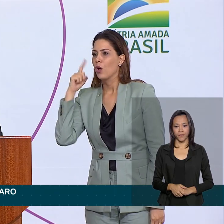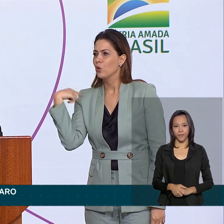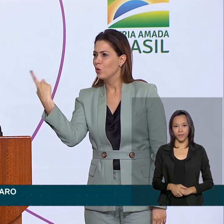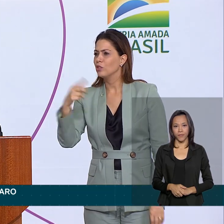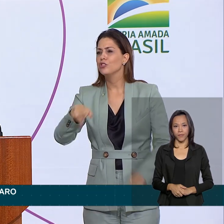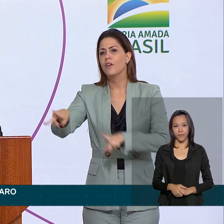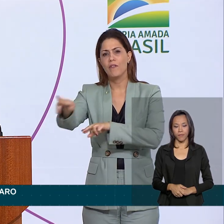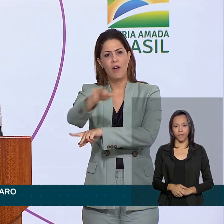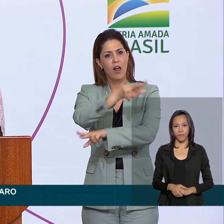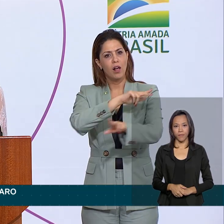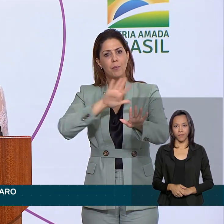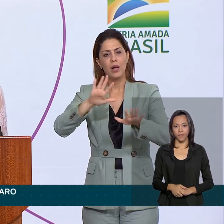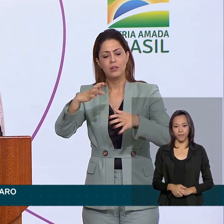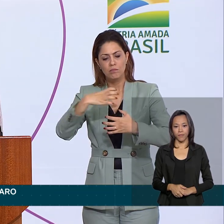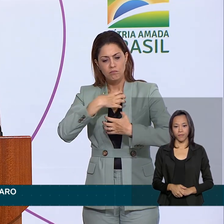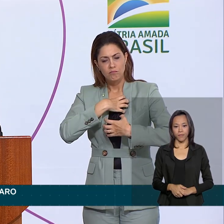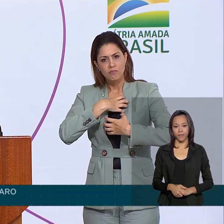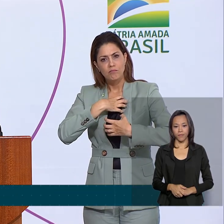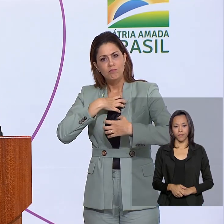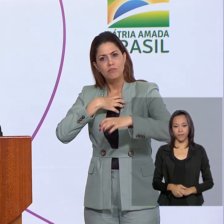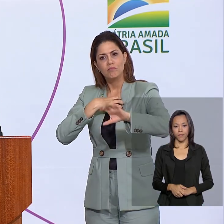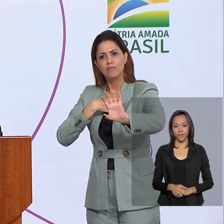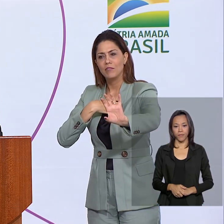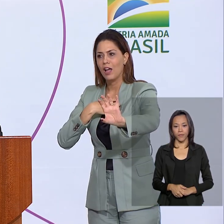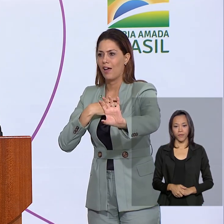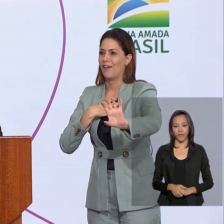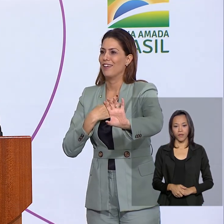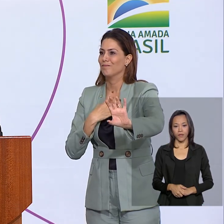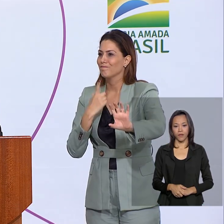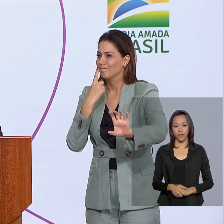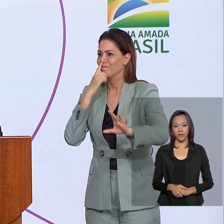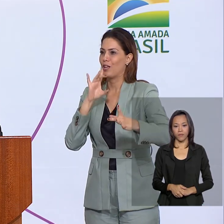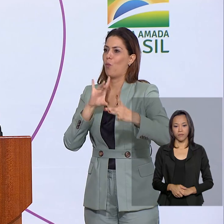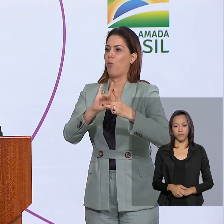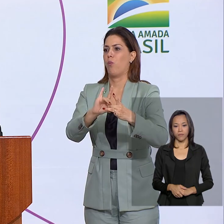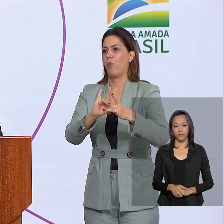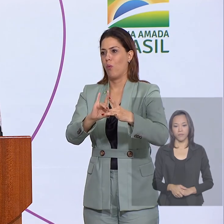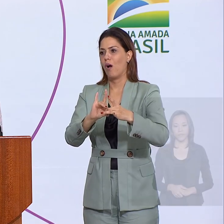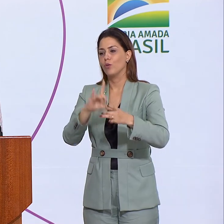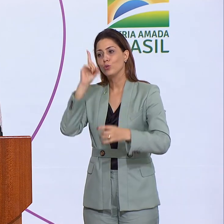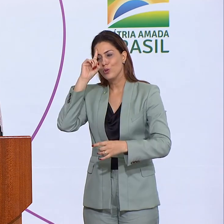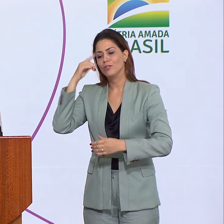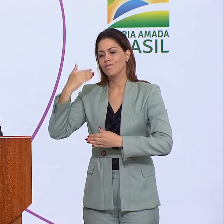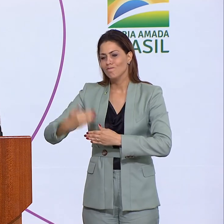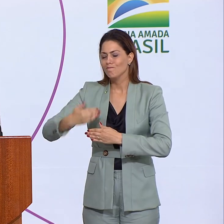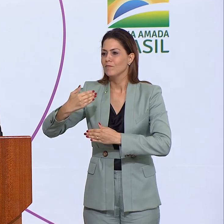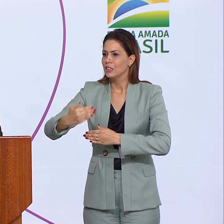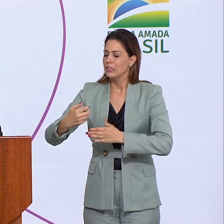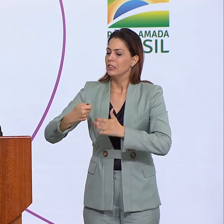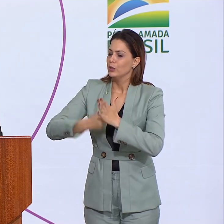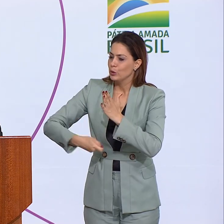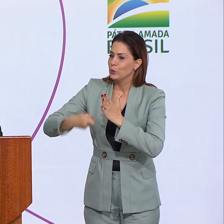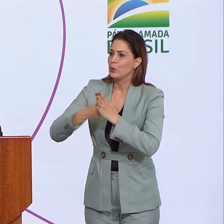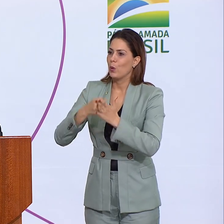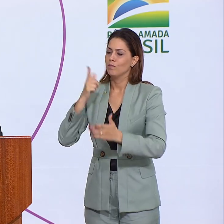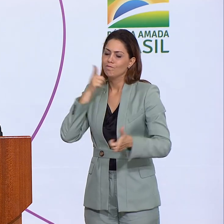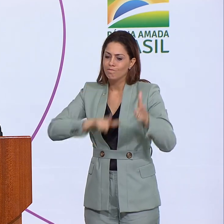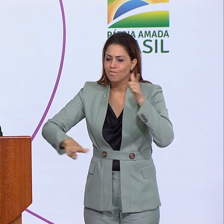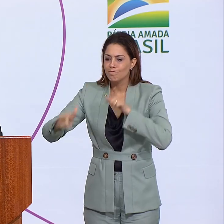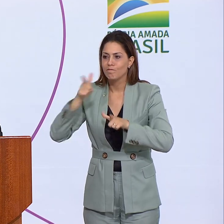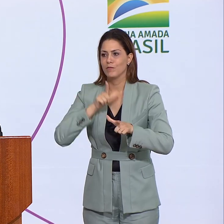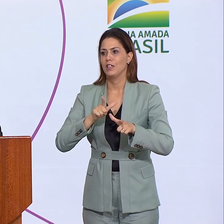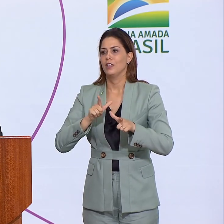diferentes, mas ao mesmo tempo tão iguais em nossos desafios diários, nossas conquistas, nossos